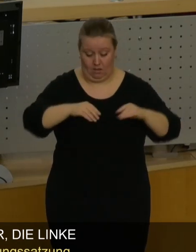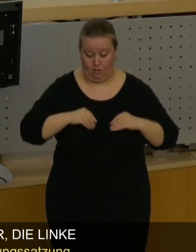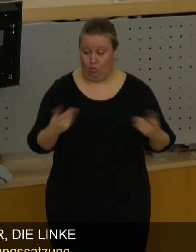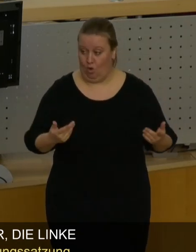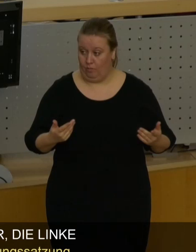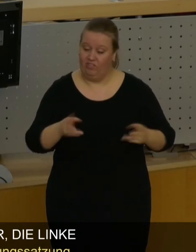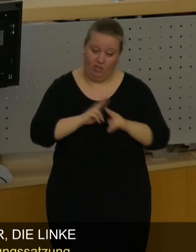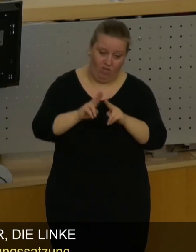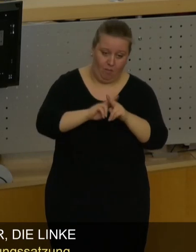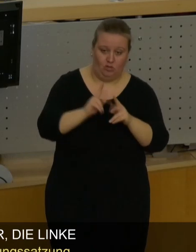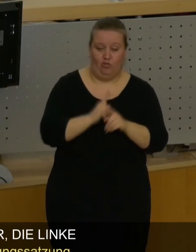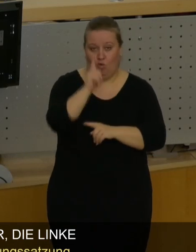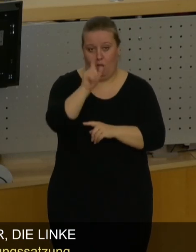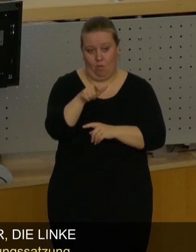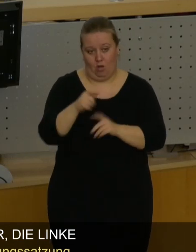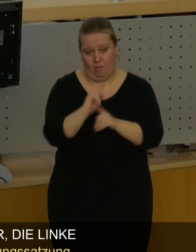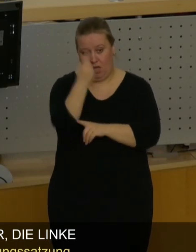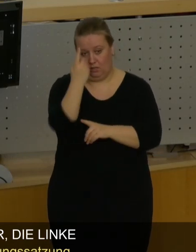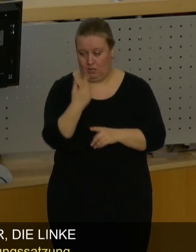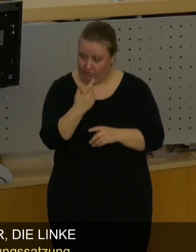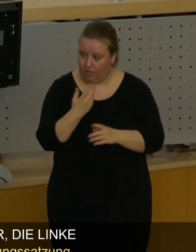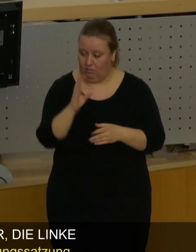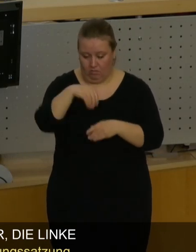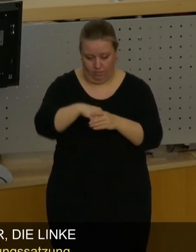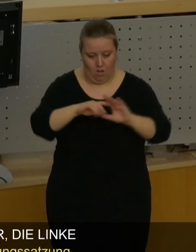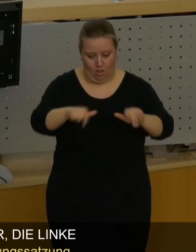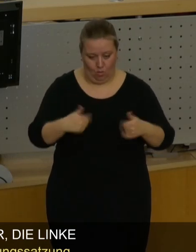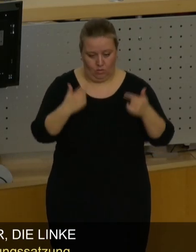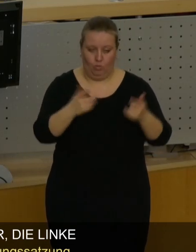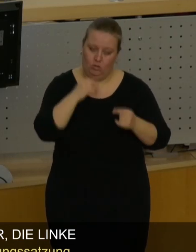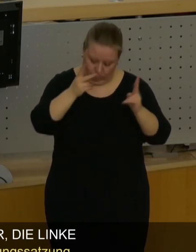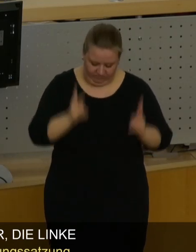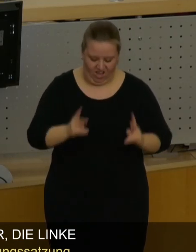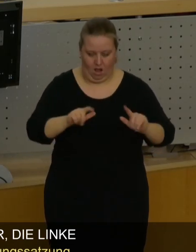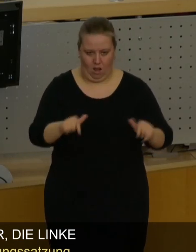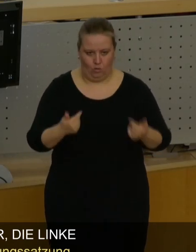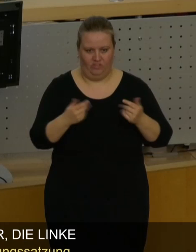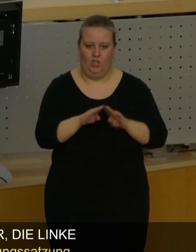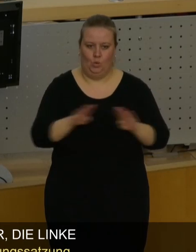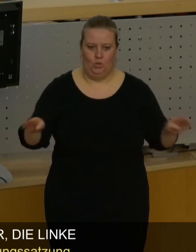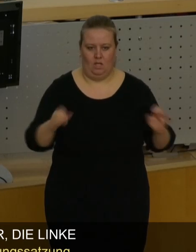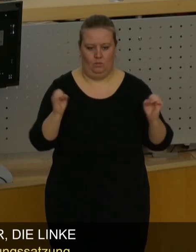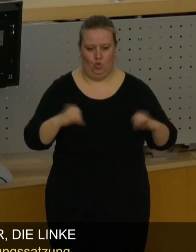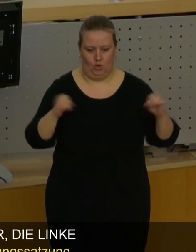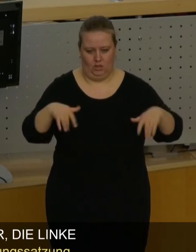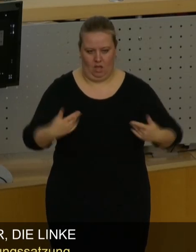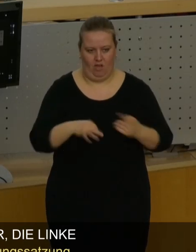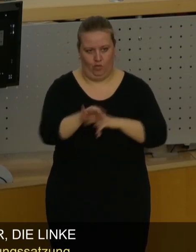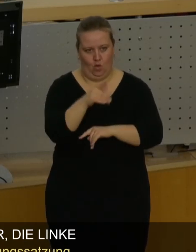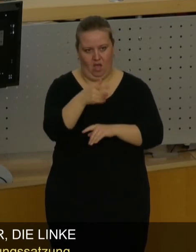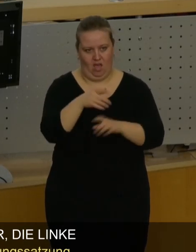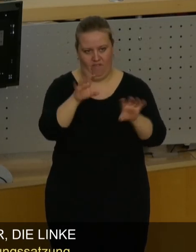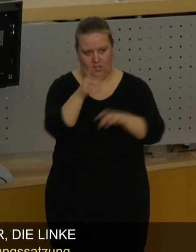auch mit Verbesserung des Oberbürgermeisters dazu führt, dass wir jetzt einen Grundsatzbeschluss haben für den